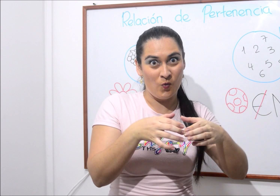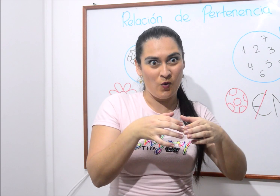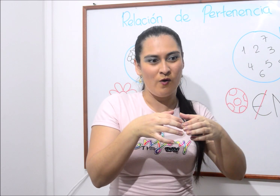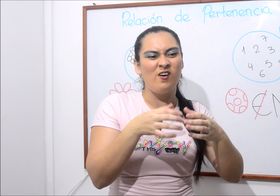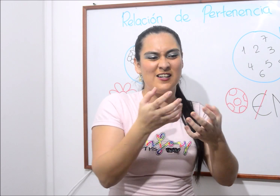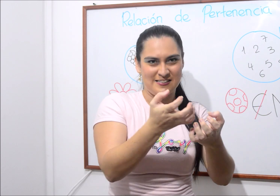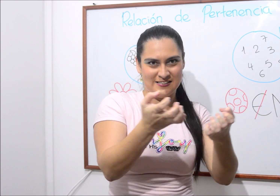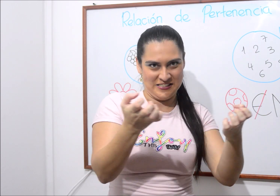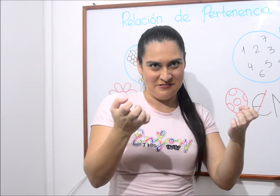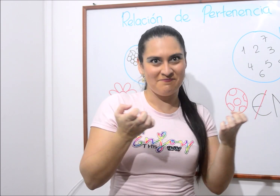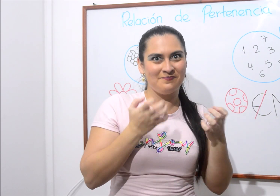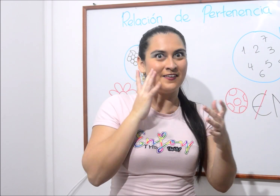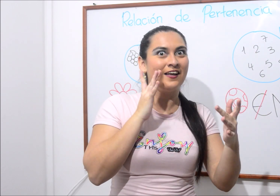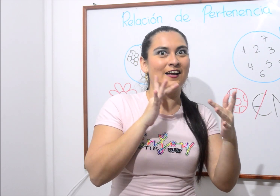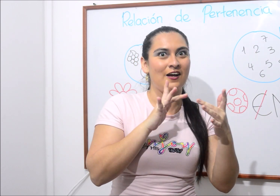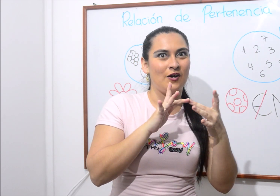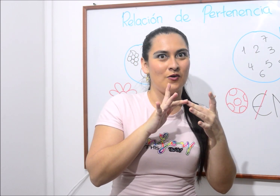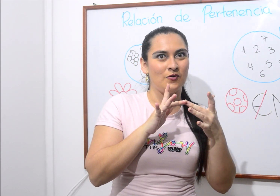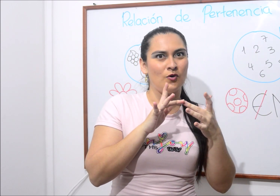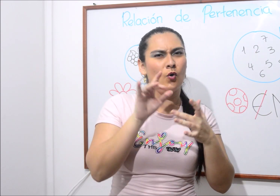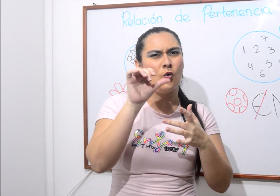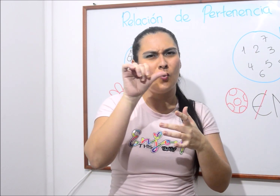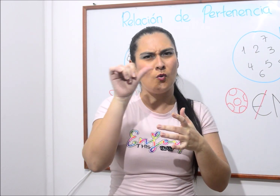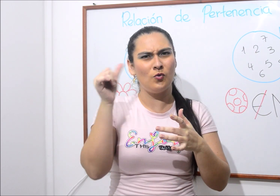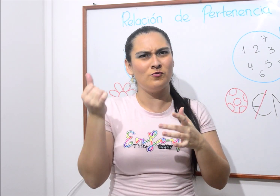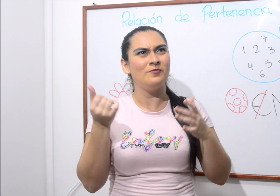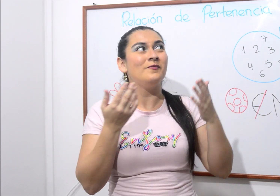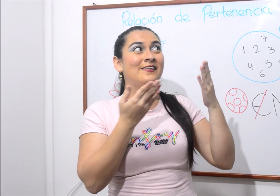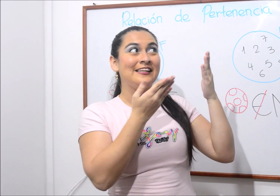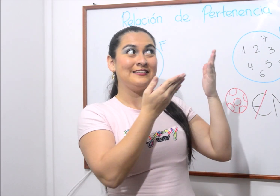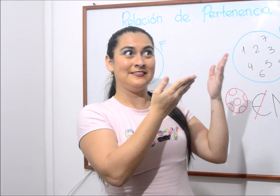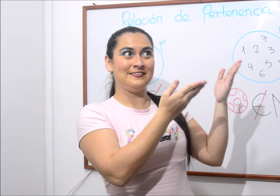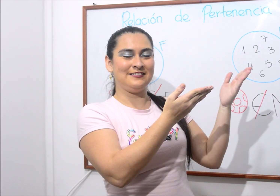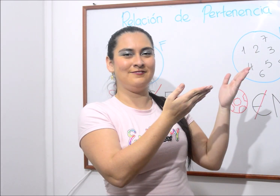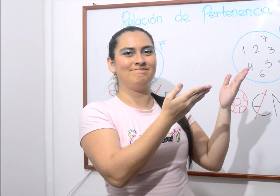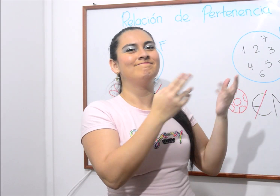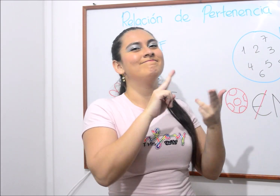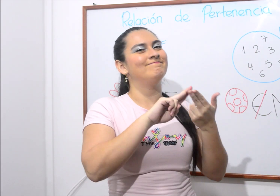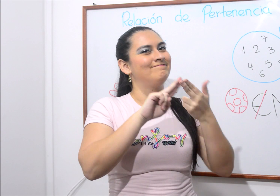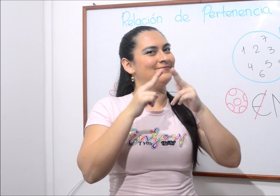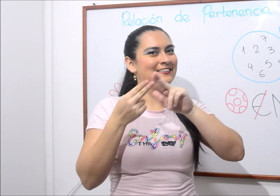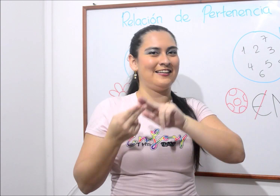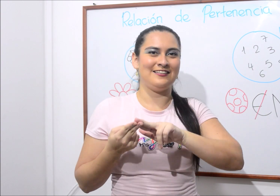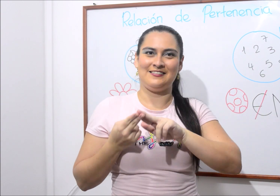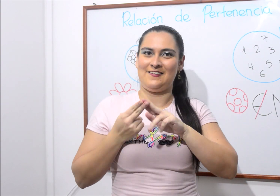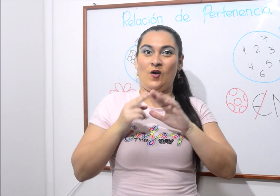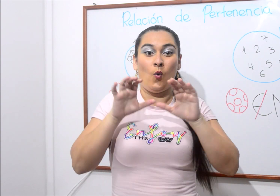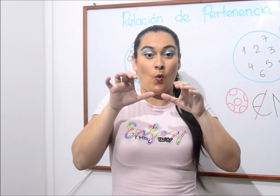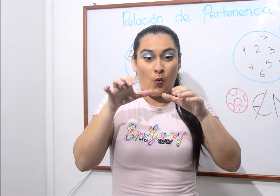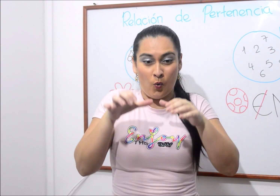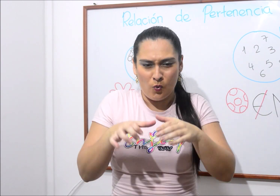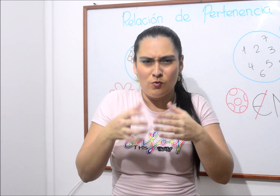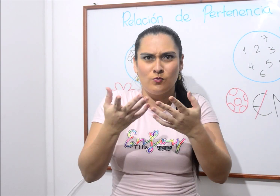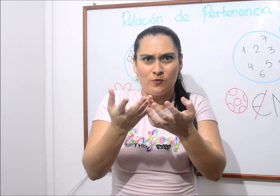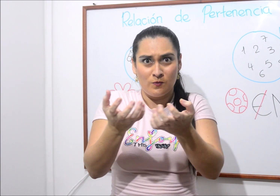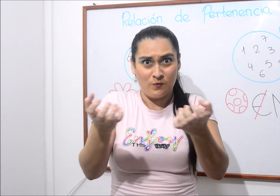pertenece a un conjunto o nos dan a entender que un elemento no